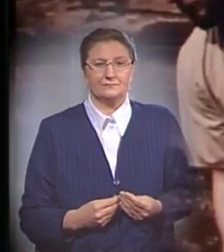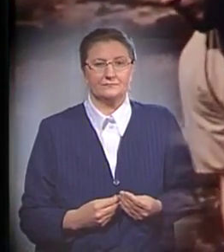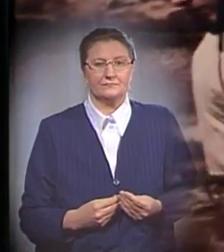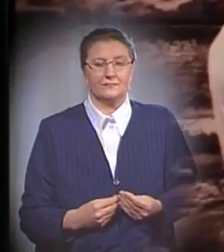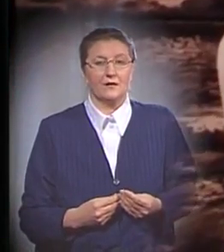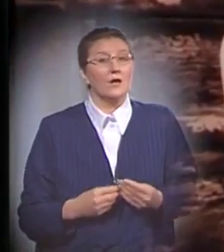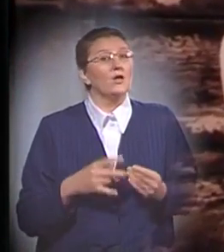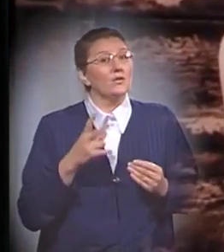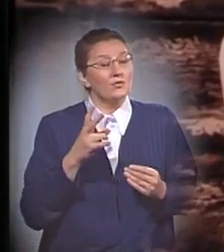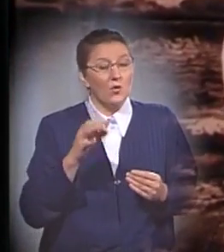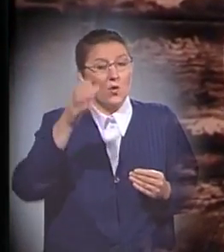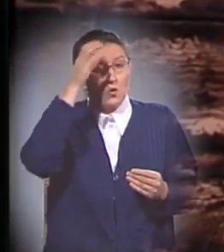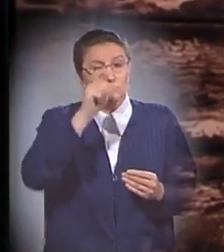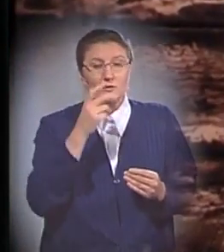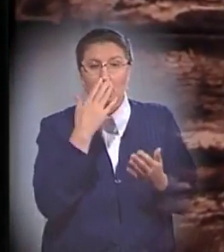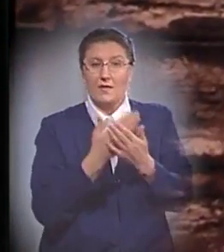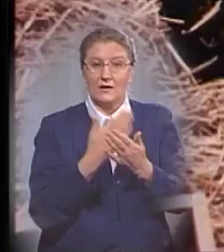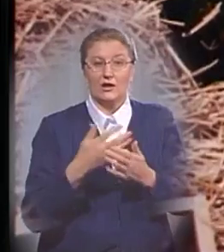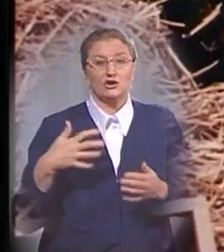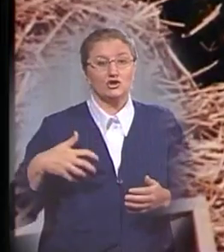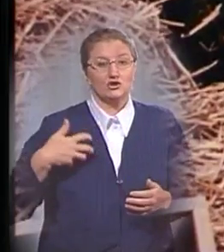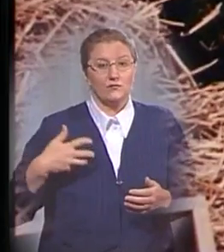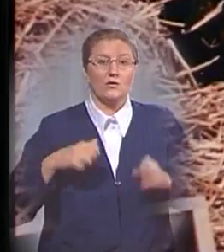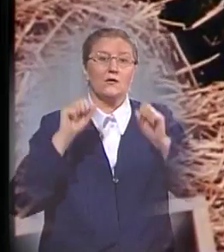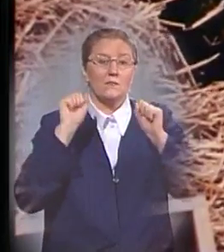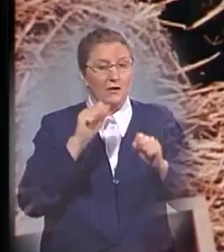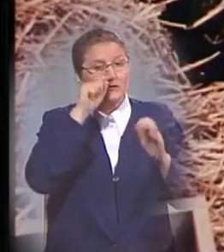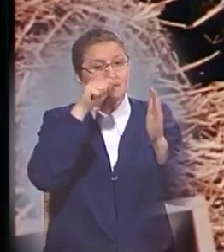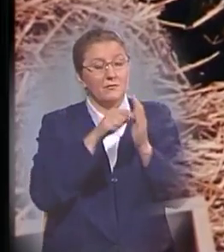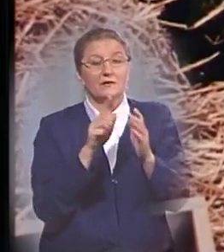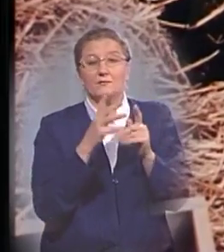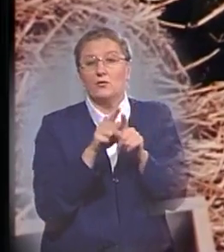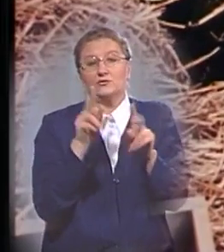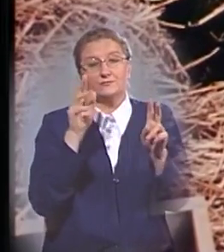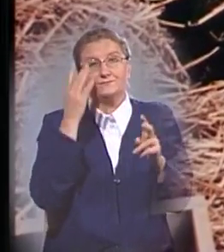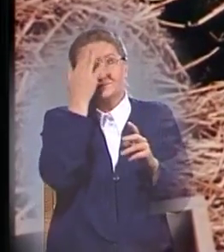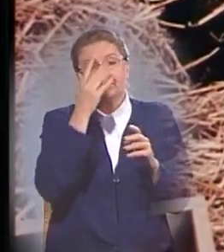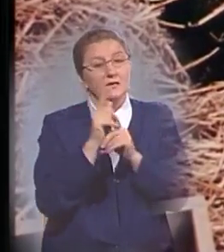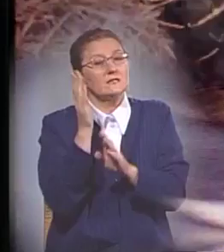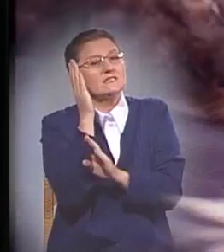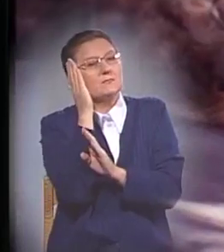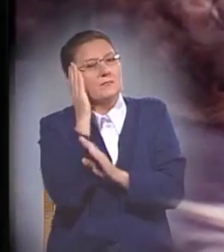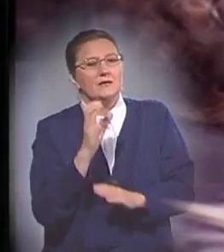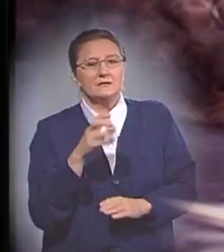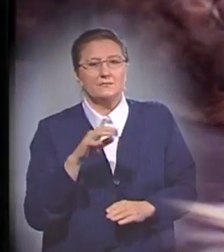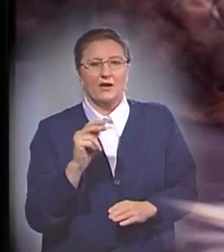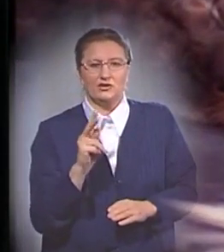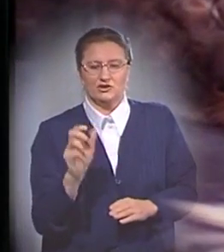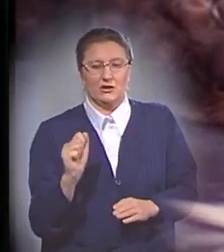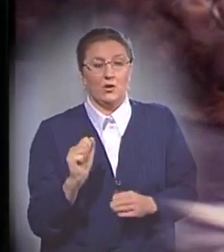Однако ряд ученых полагают, что животные могли впасть в своеобразную спячку. Утверждают, что